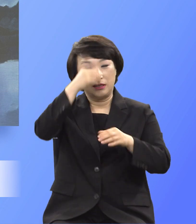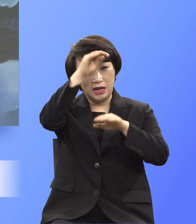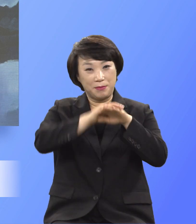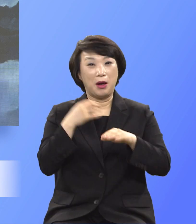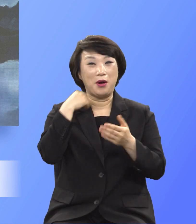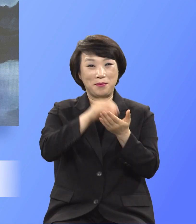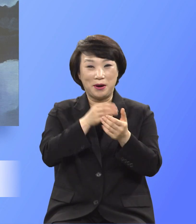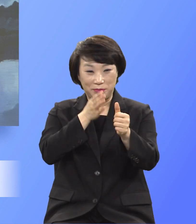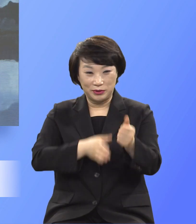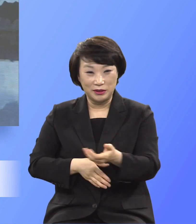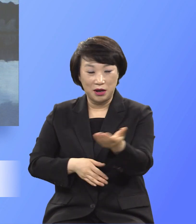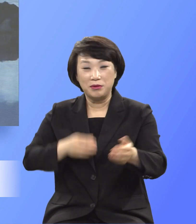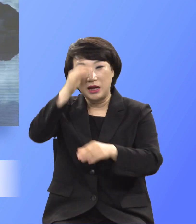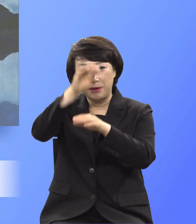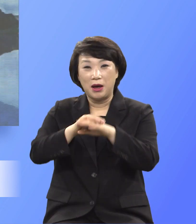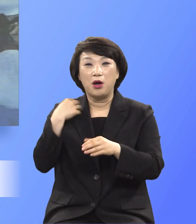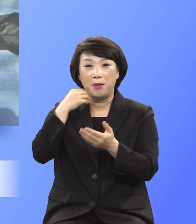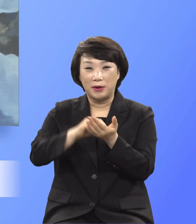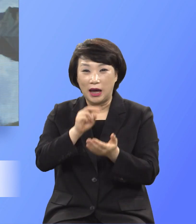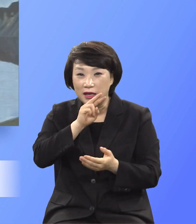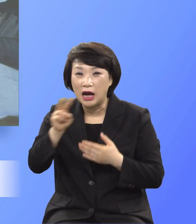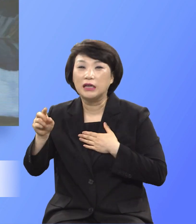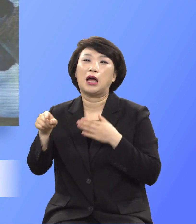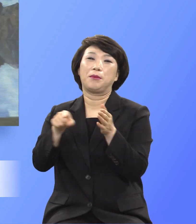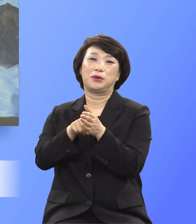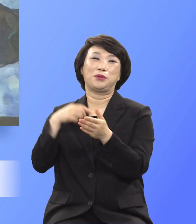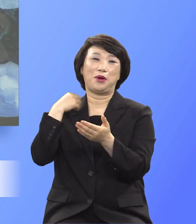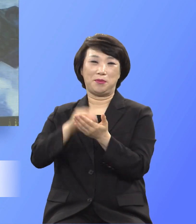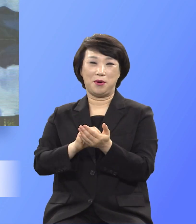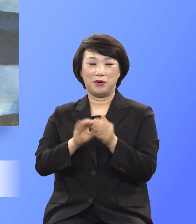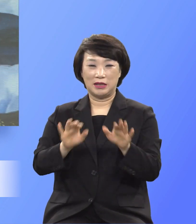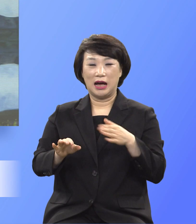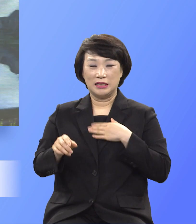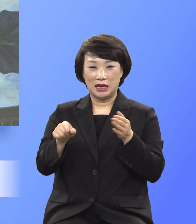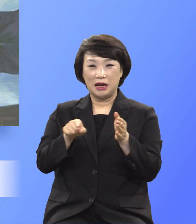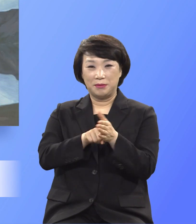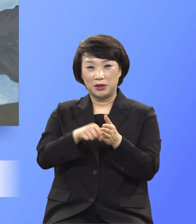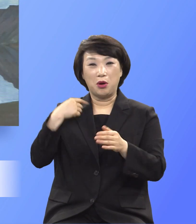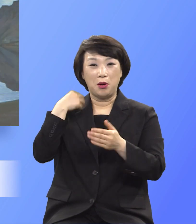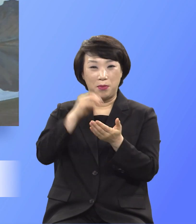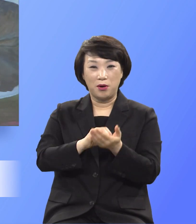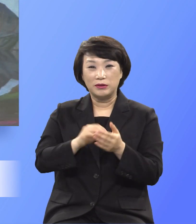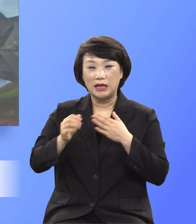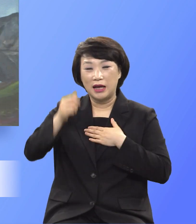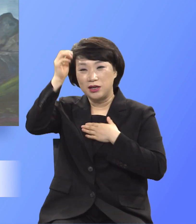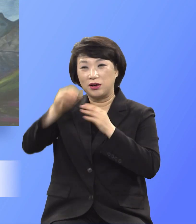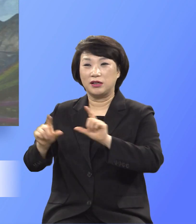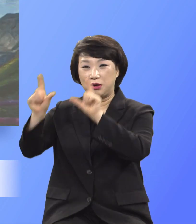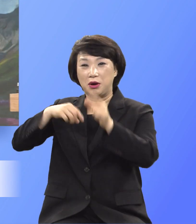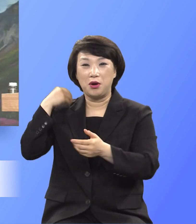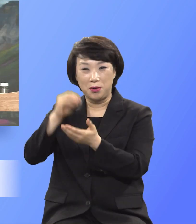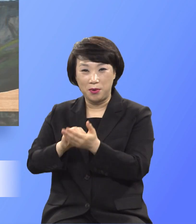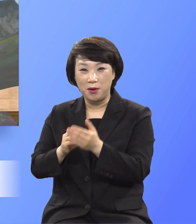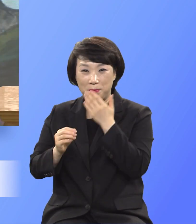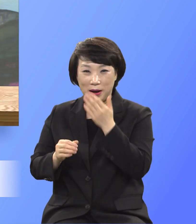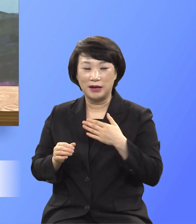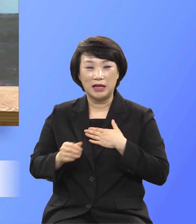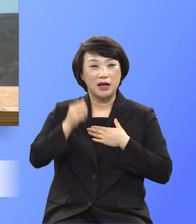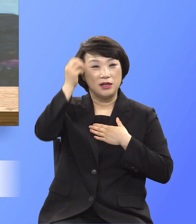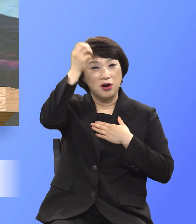예배가 회복되어야 신앙이 회복되고 신앙이 회복되어야 내 영적생활이 회복되고 영적생활이 회복되어야